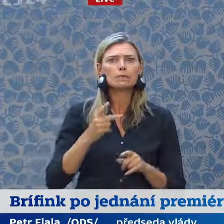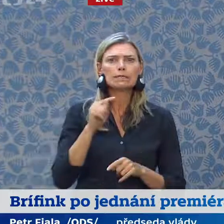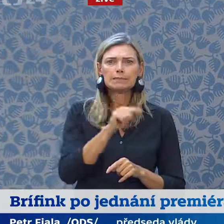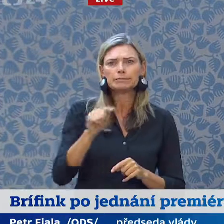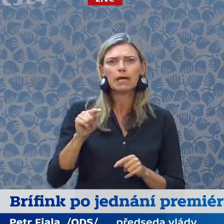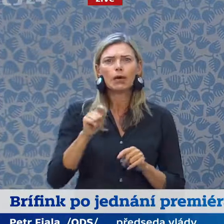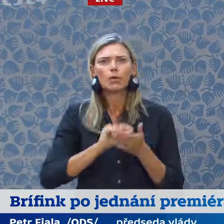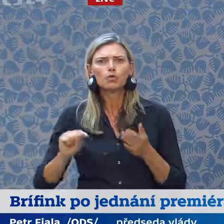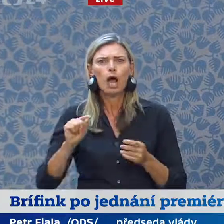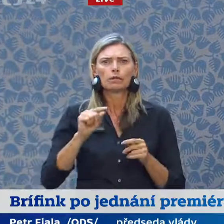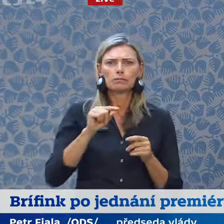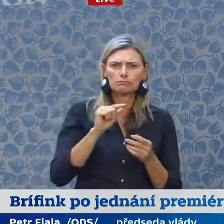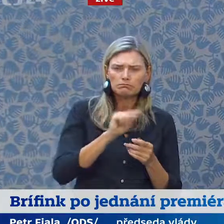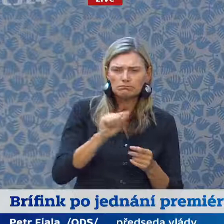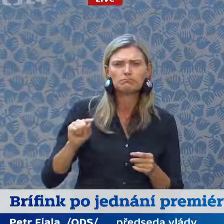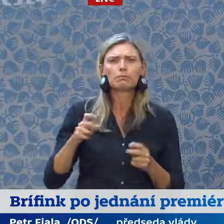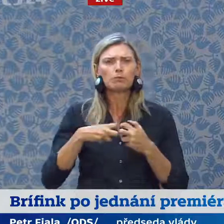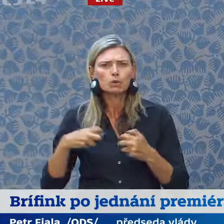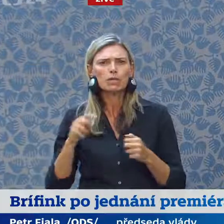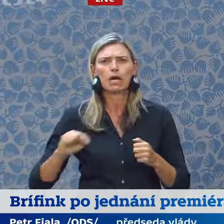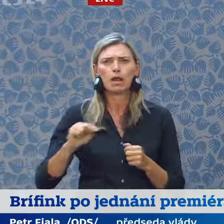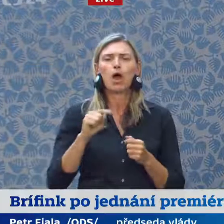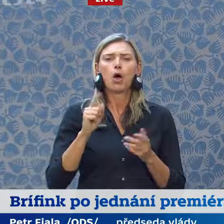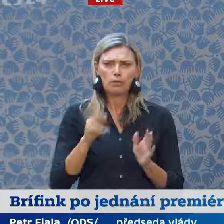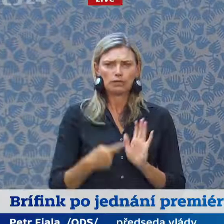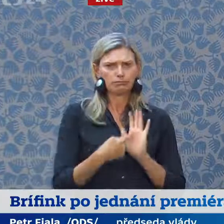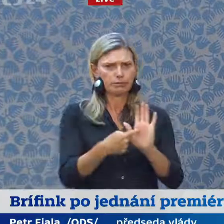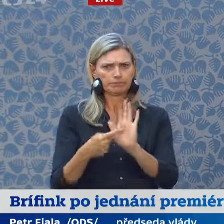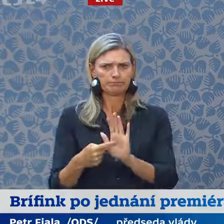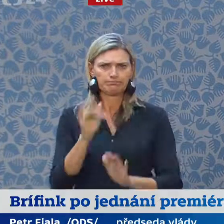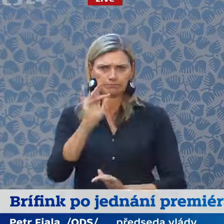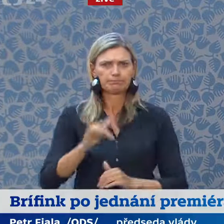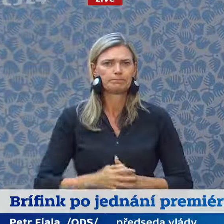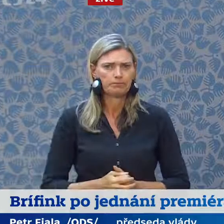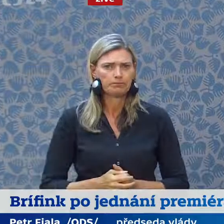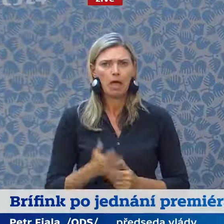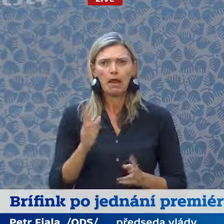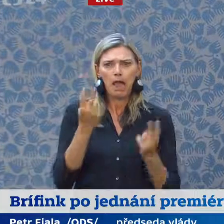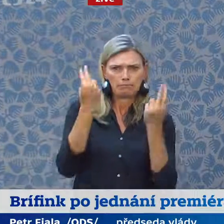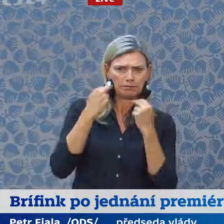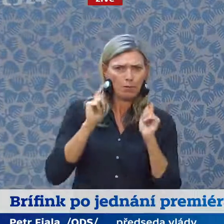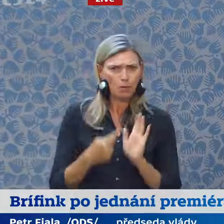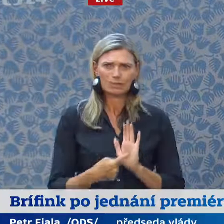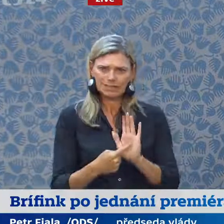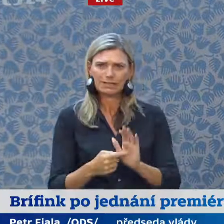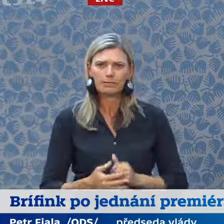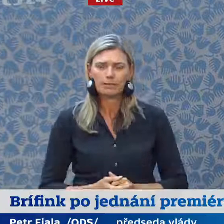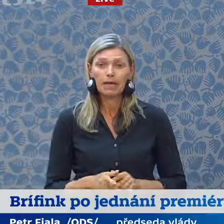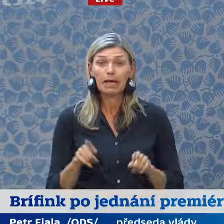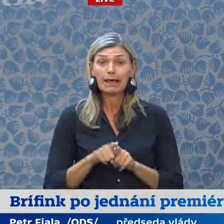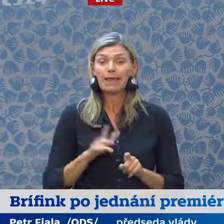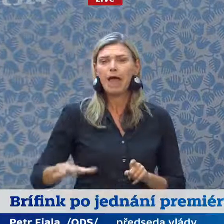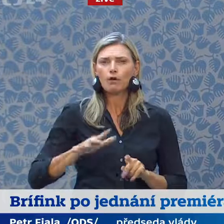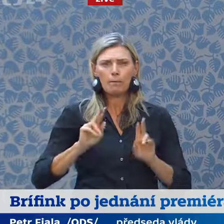jednotu v klíčových věcech dávali najevo. A protože role Evropského